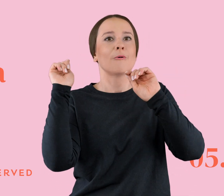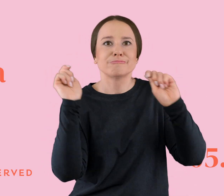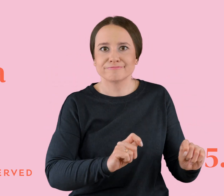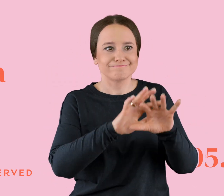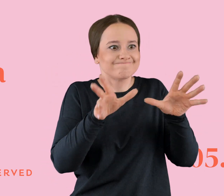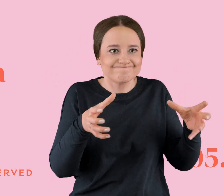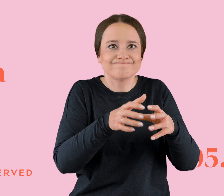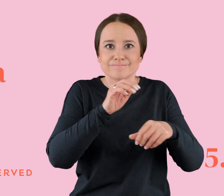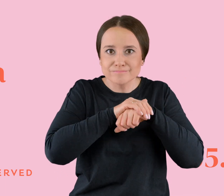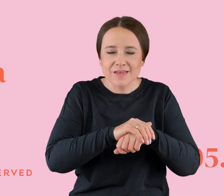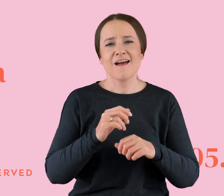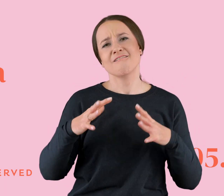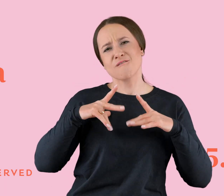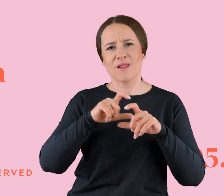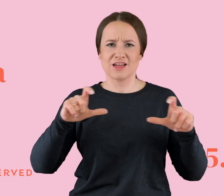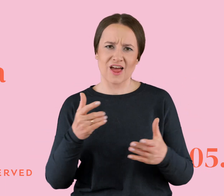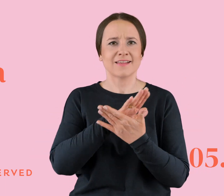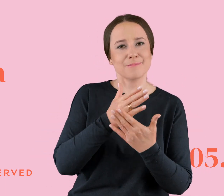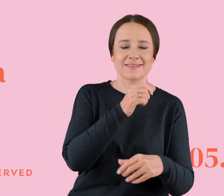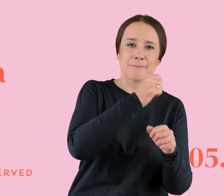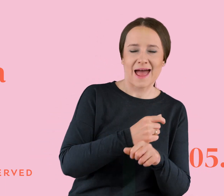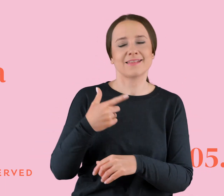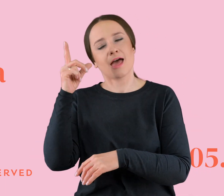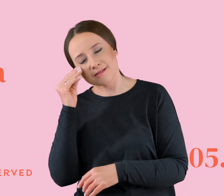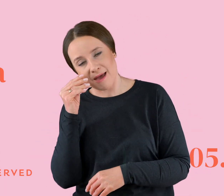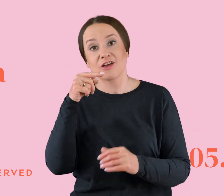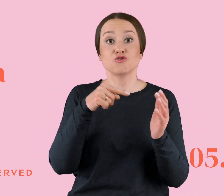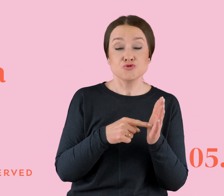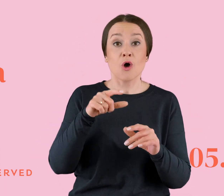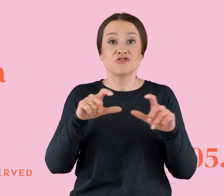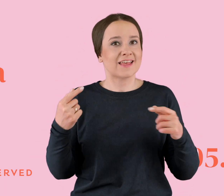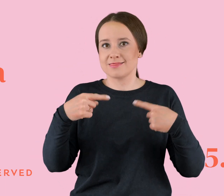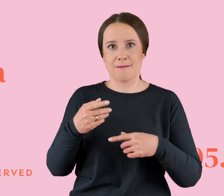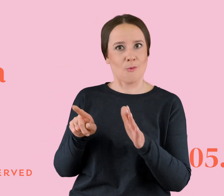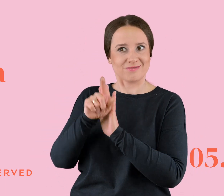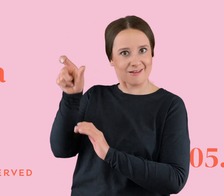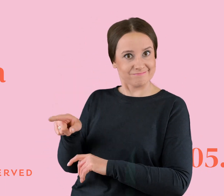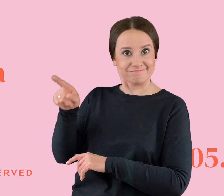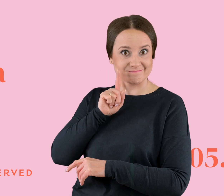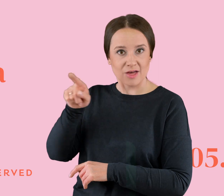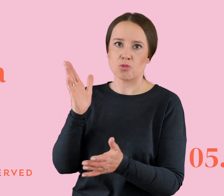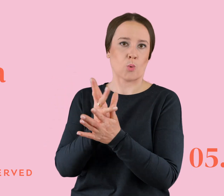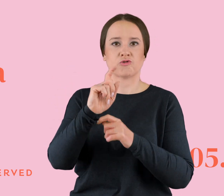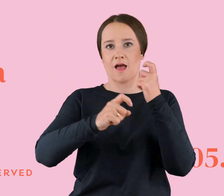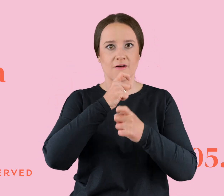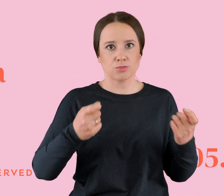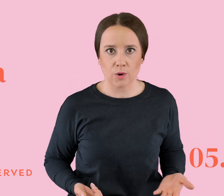cokolwiek. Jakiś tam wolny czas między pracą a z paniem. A nie był to czas, który ja poświęcałam jemu, no to już była awantura. Że ja się z nim nie